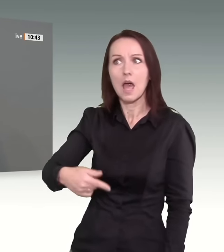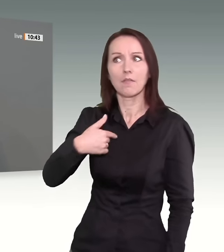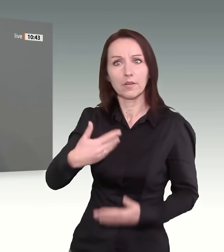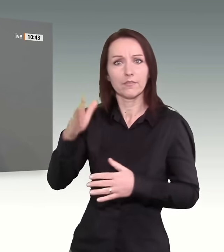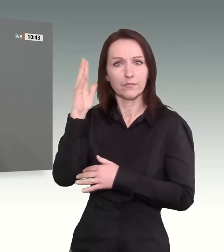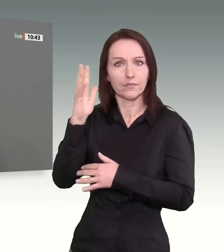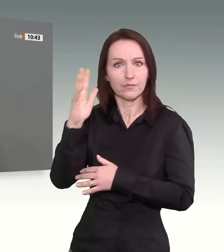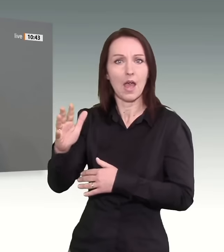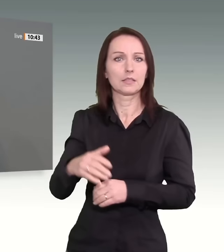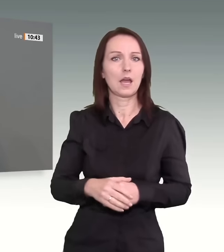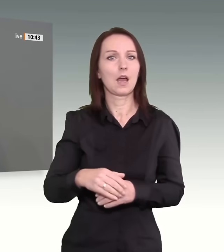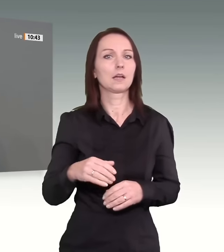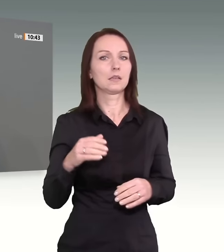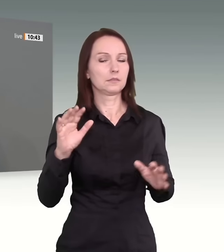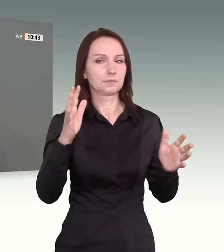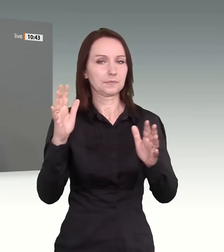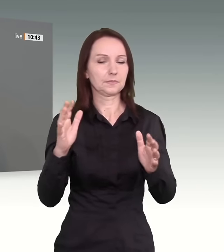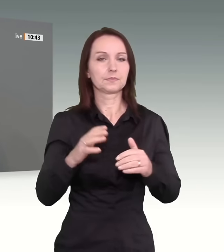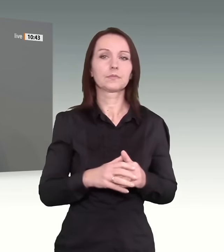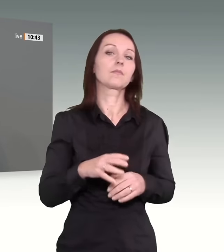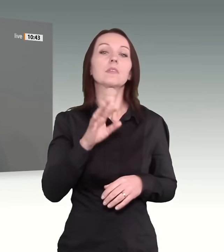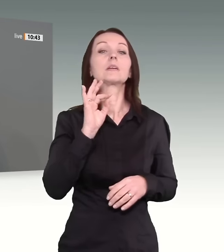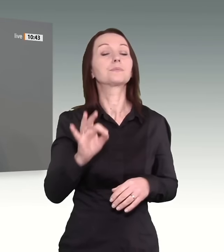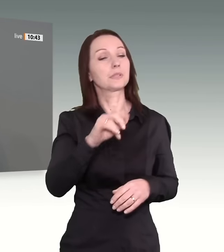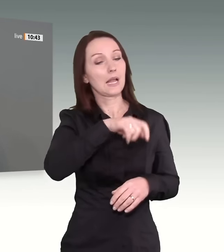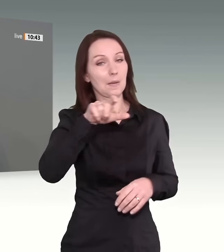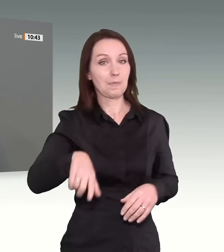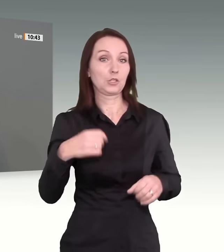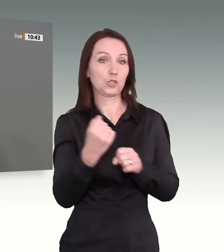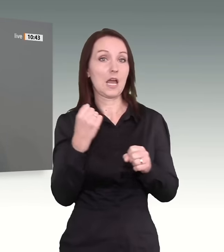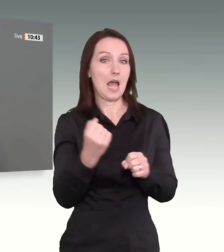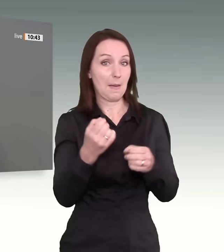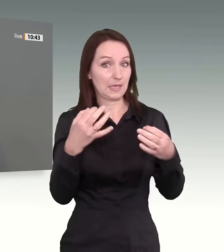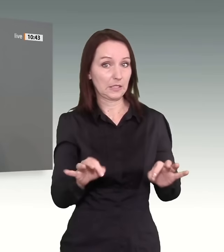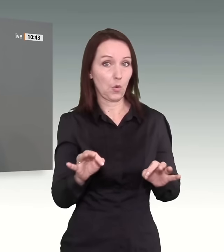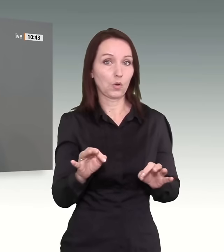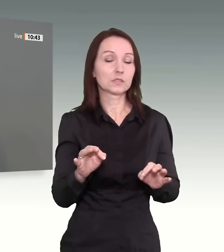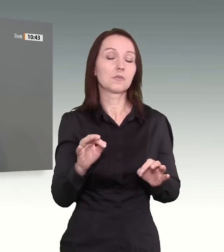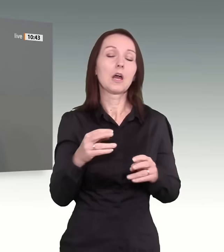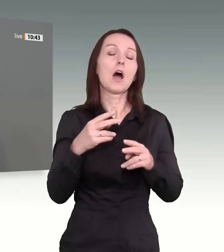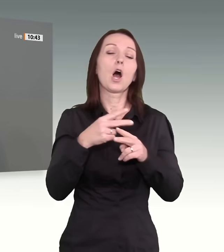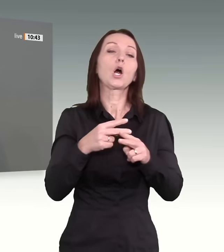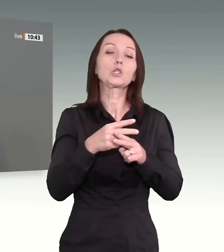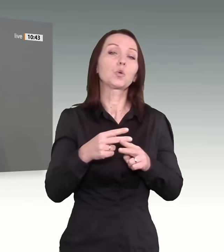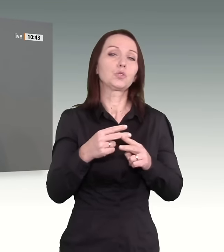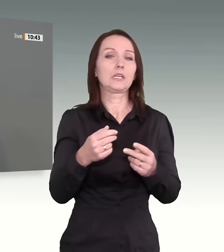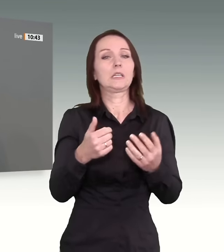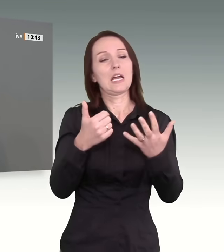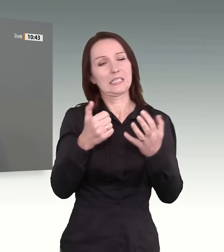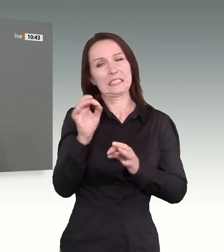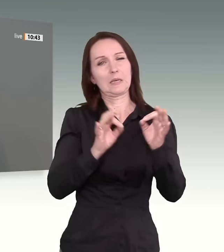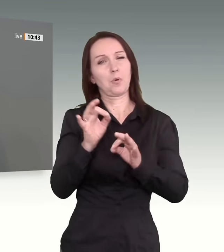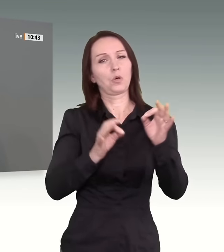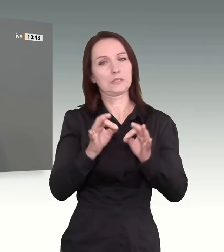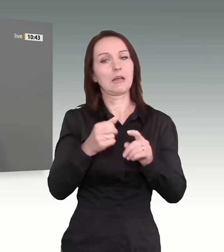Menschen arbeitslos werden, sind sie in der Regel nach 60 Prozent wieder nach einem Jahr